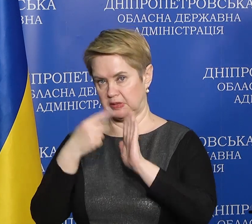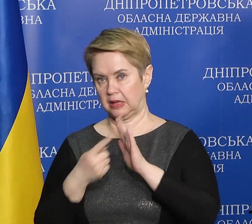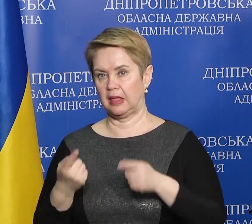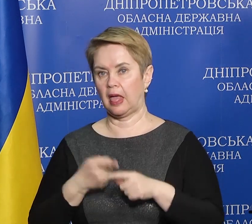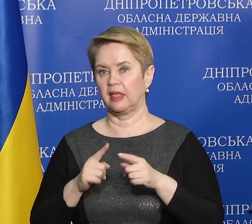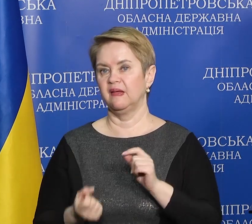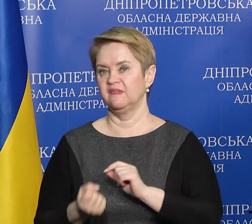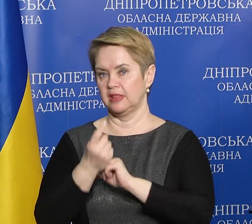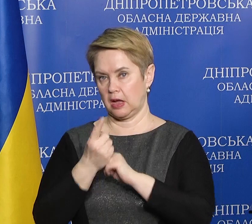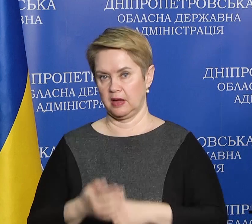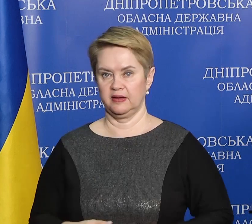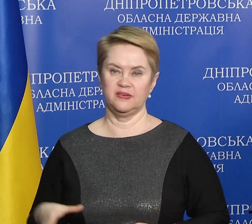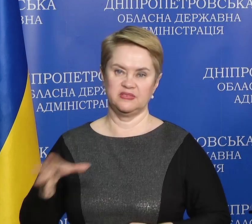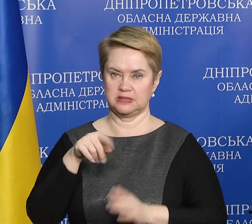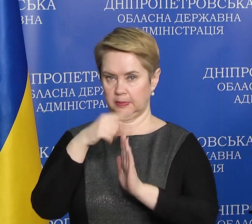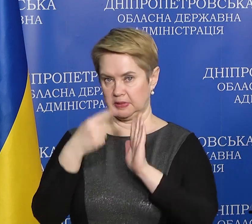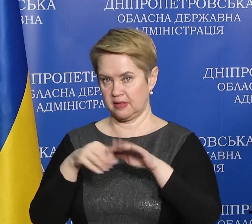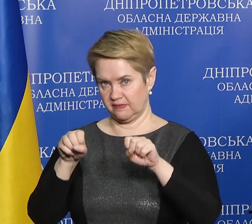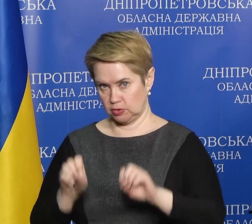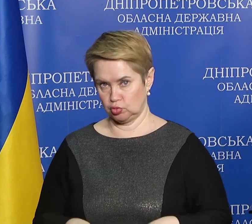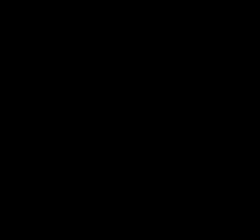виникають, всі питання вирішуються.